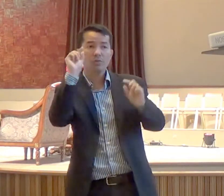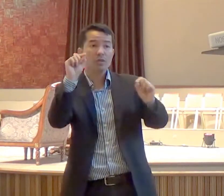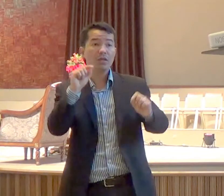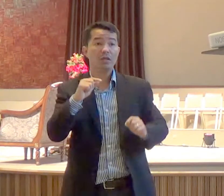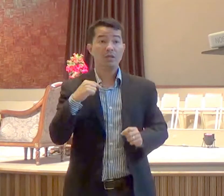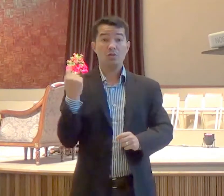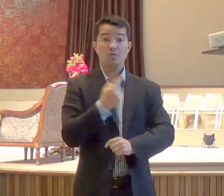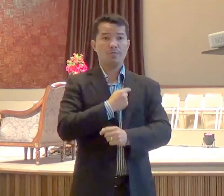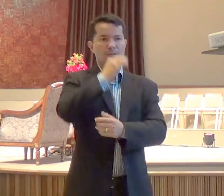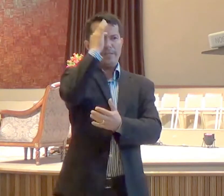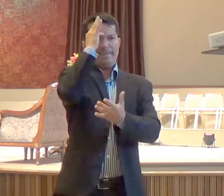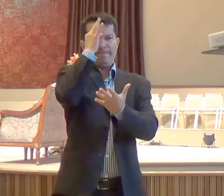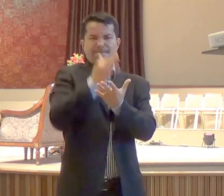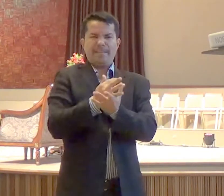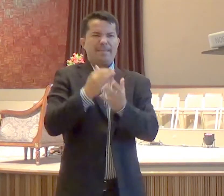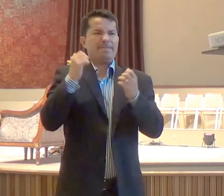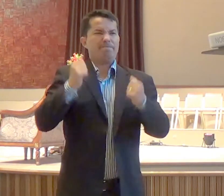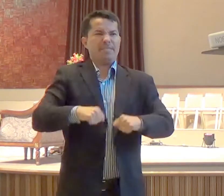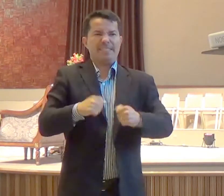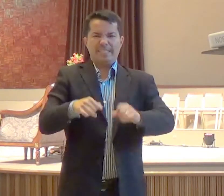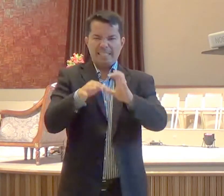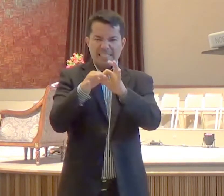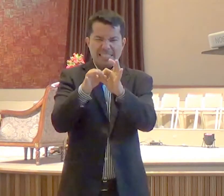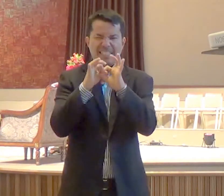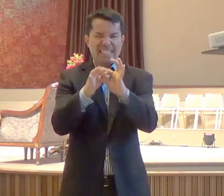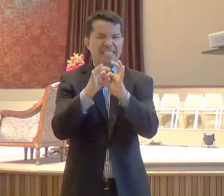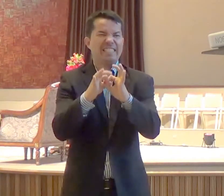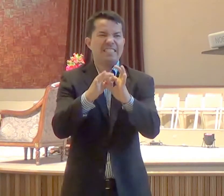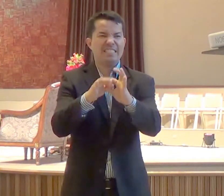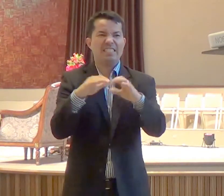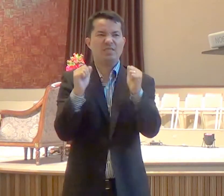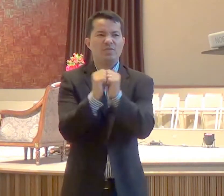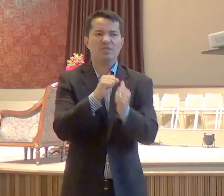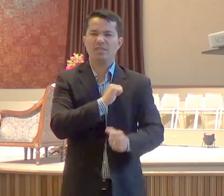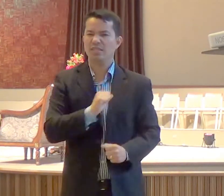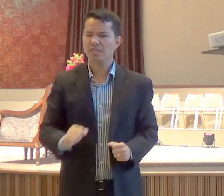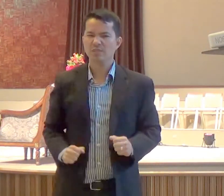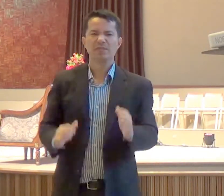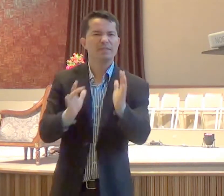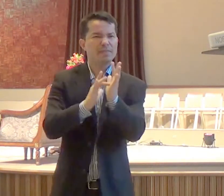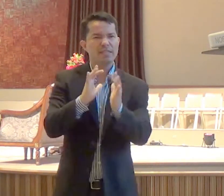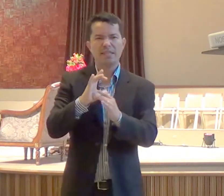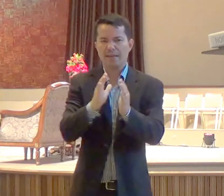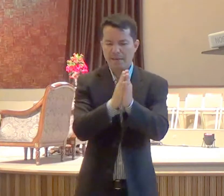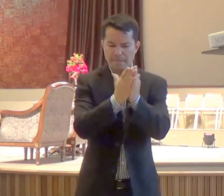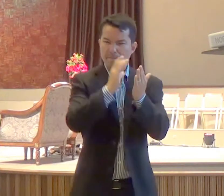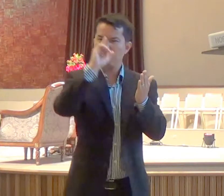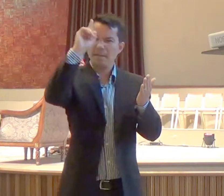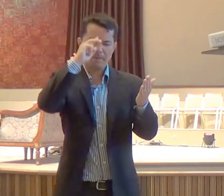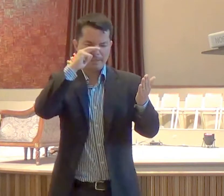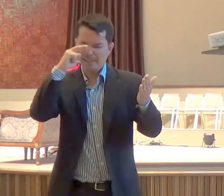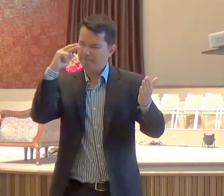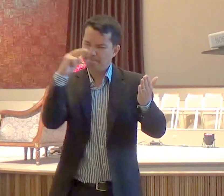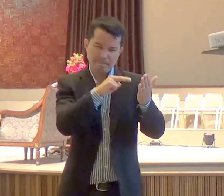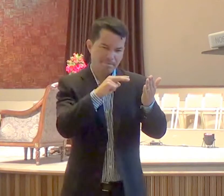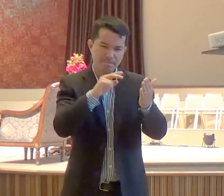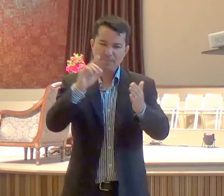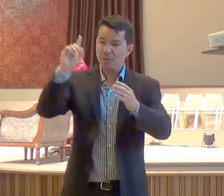íntegra no Senhor e na palavra do Senhor, o Senhor da palavra e na palavra do Senhor, no